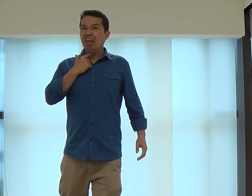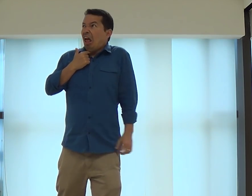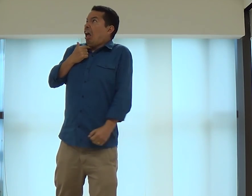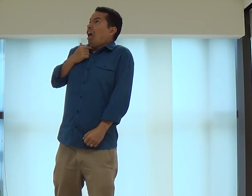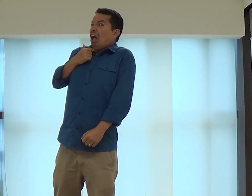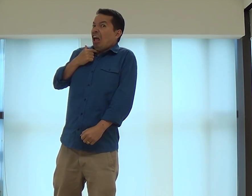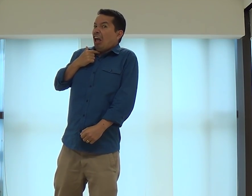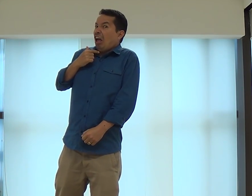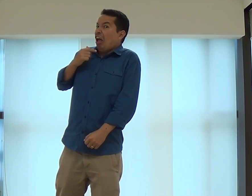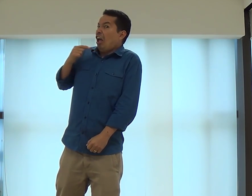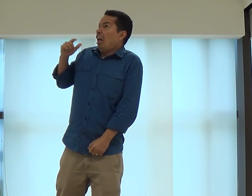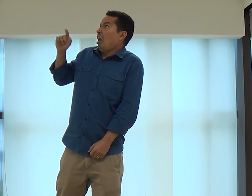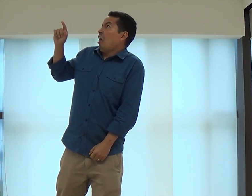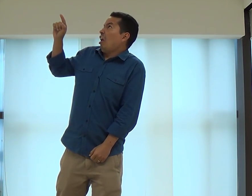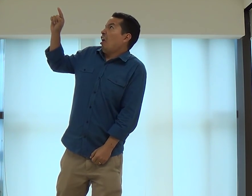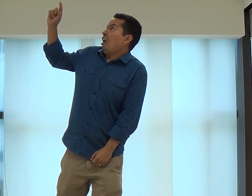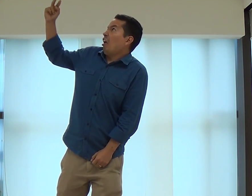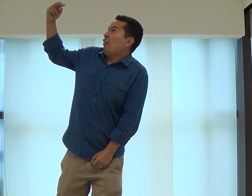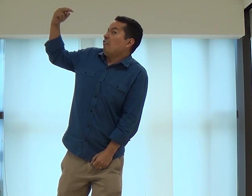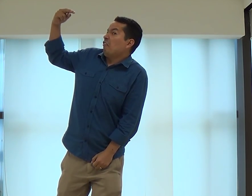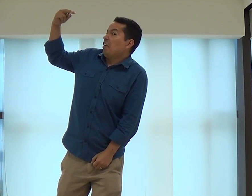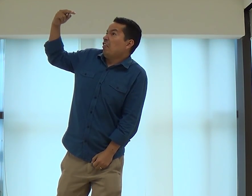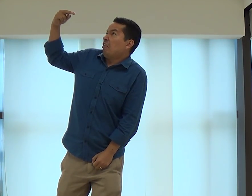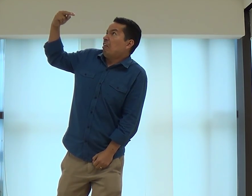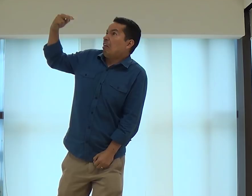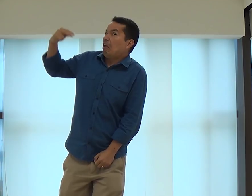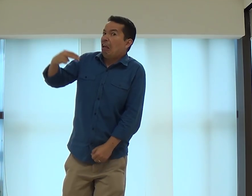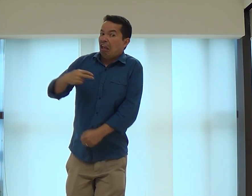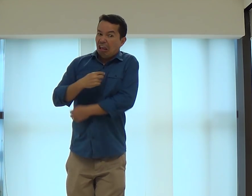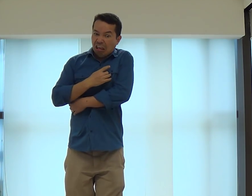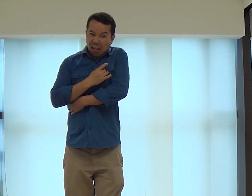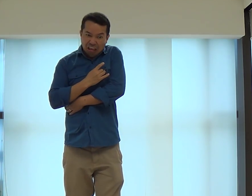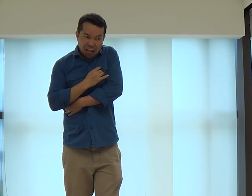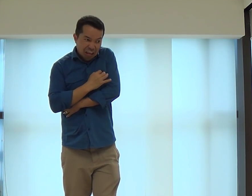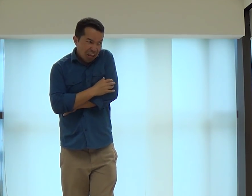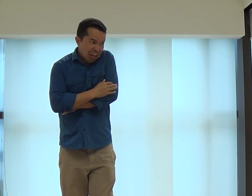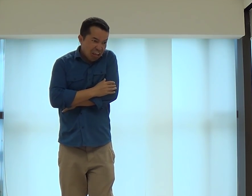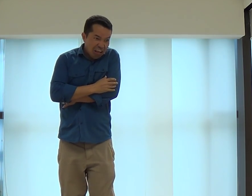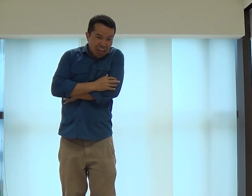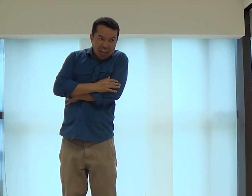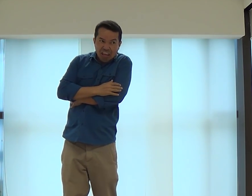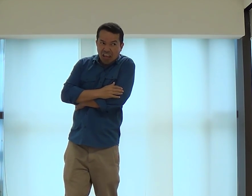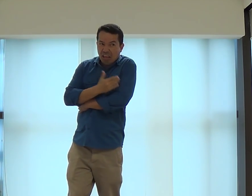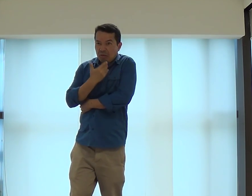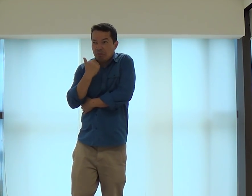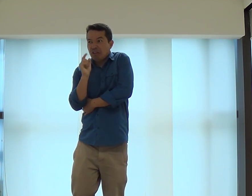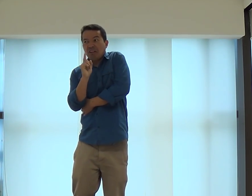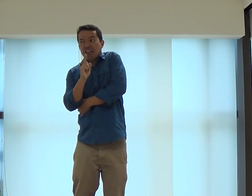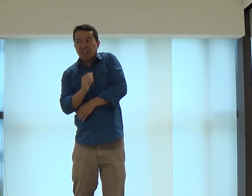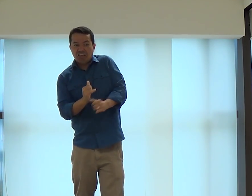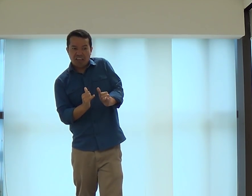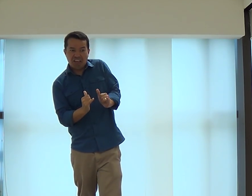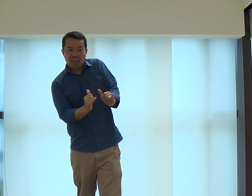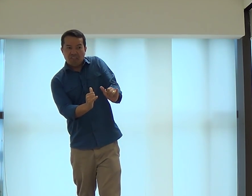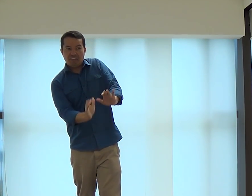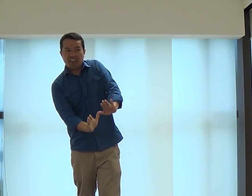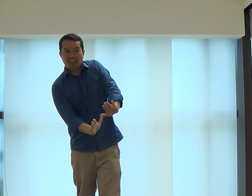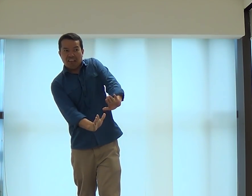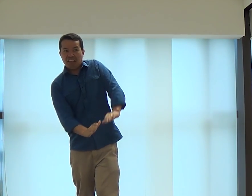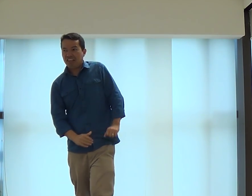Às vezes, eu tenho umas vontades assim, é, Deus está meio medo, ai, nossa, que medo, ai, o que que é melhor não, ai, vou evitar.